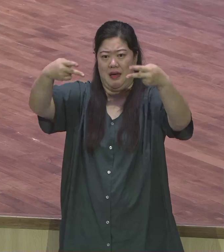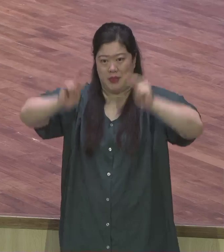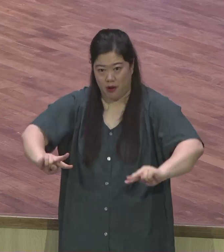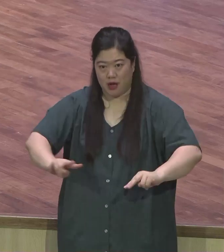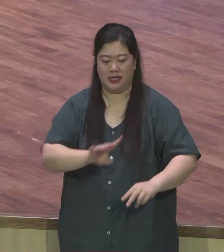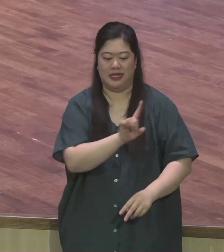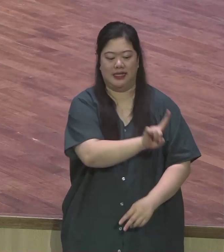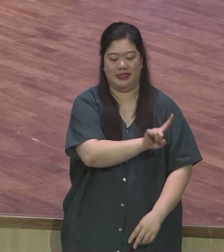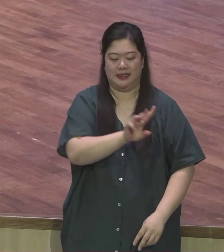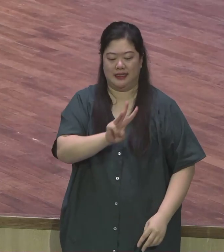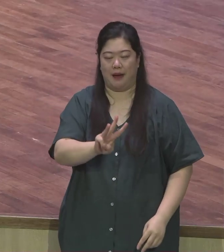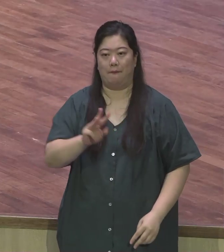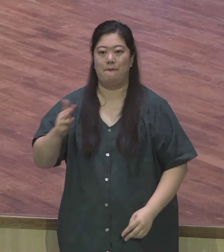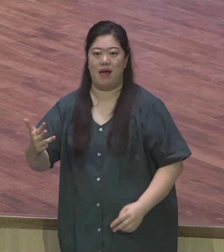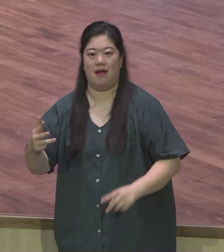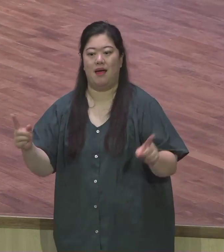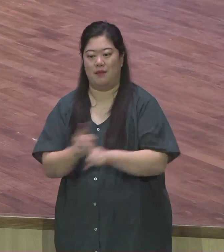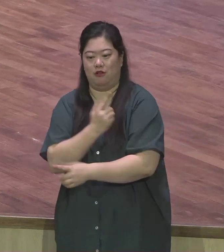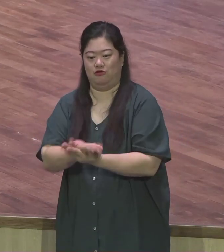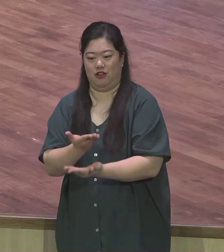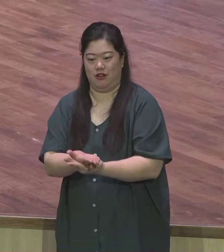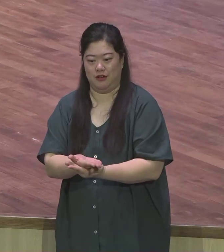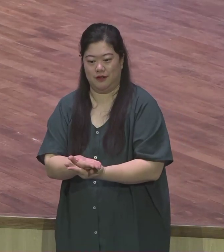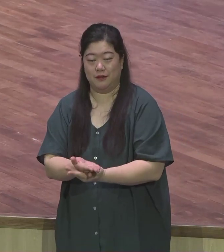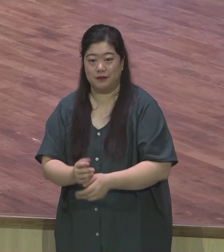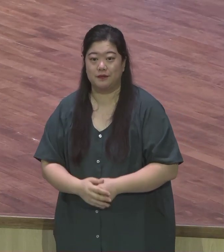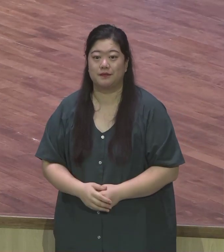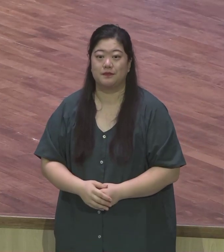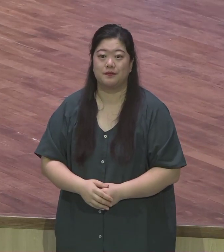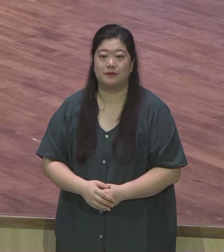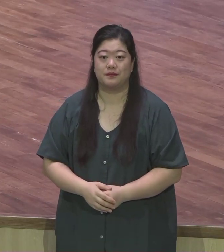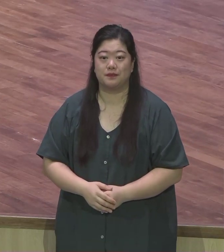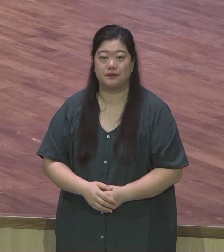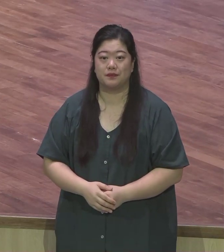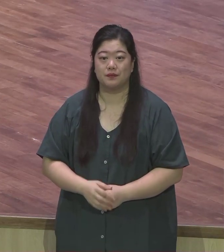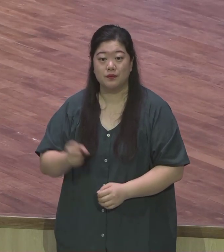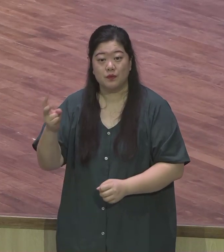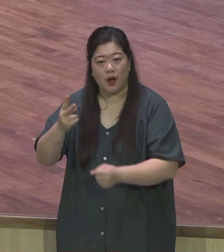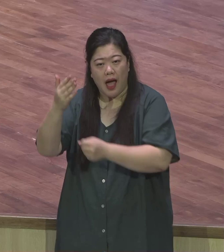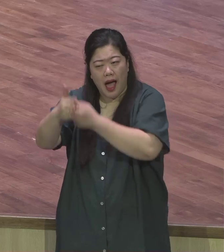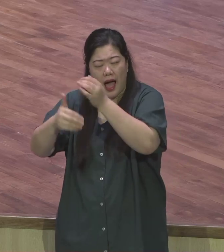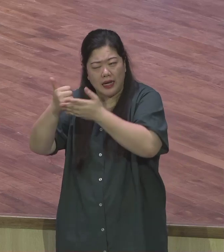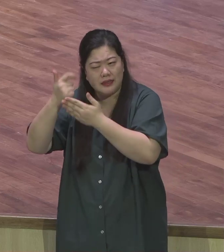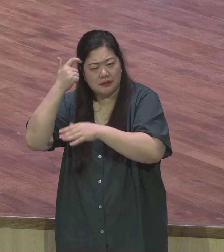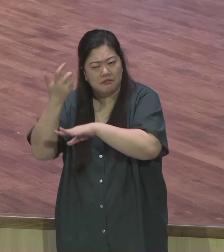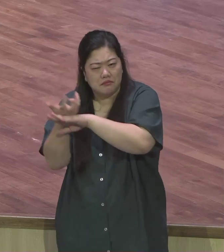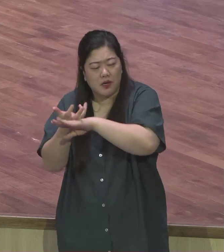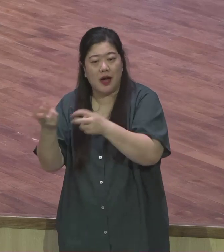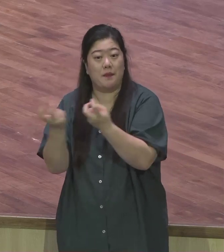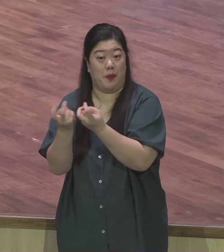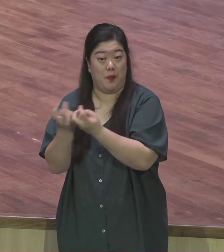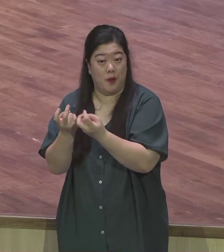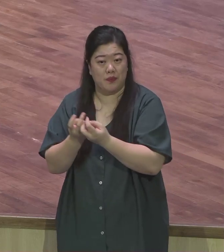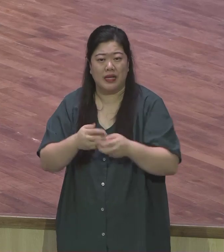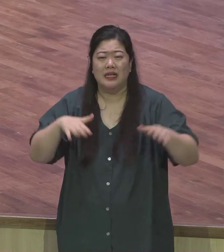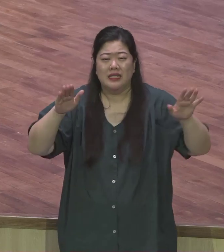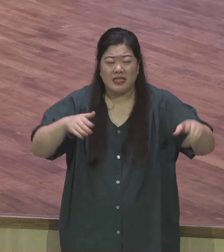하나님을 두려워하는 믿음으로 변화되어지게 하여 주시옵소서 하나님의 머리털 계산법입니다 참새보다 귀한 영적인 정체성을